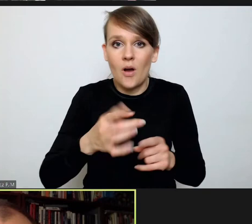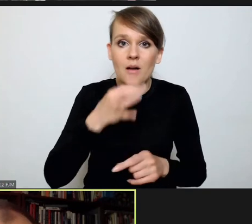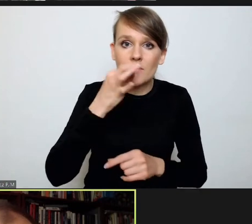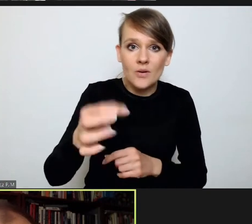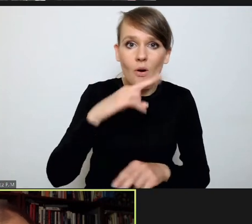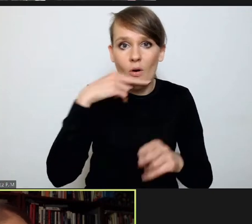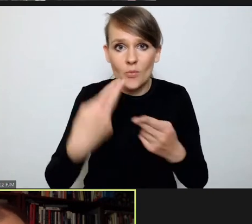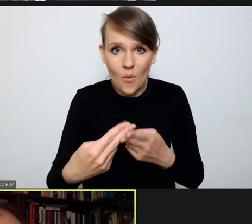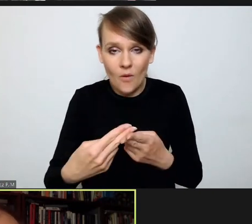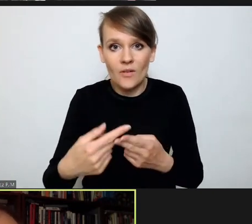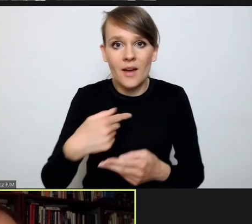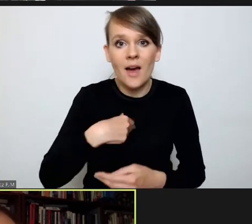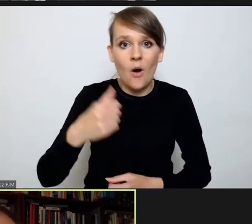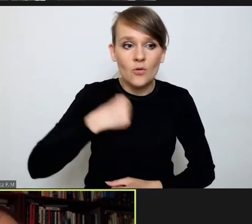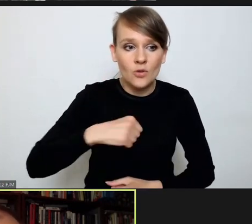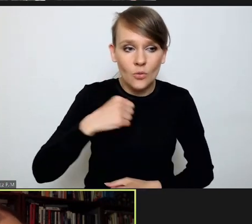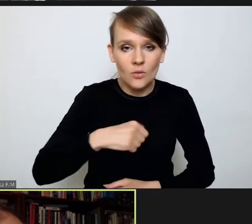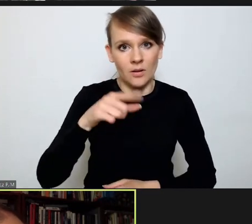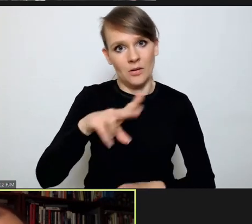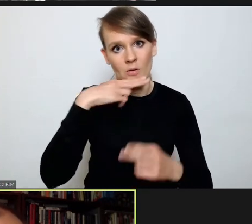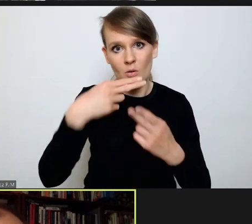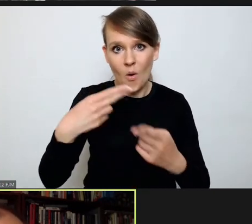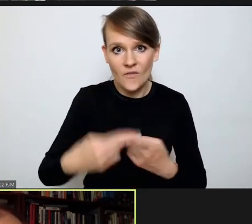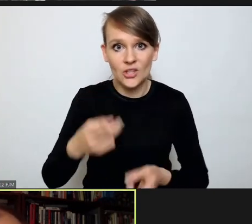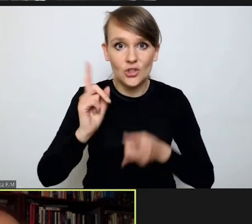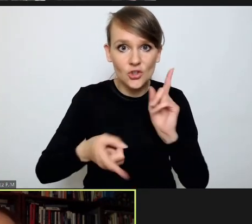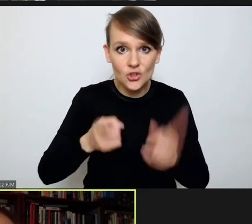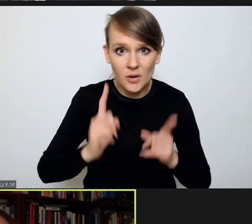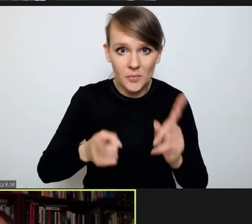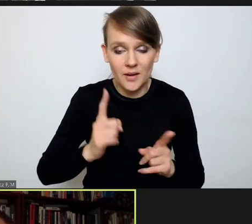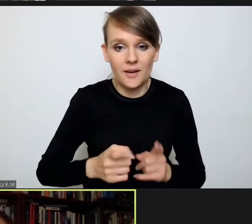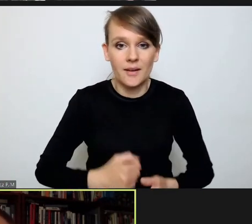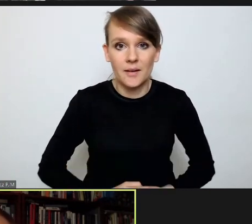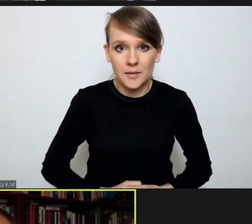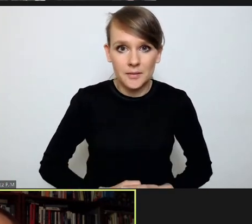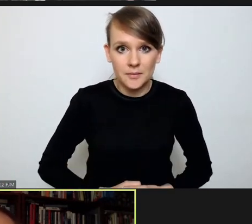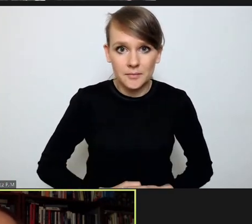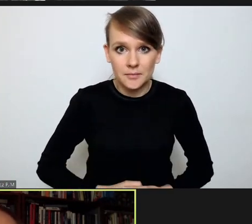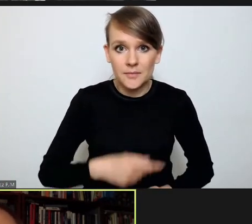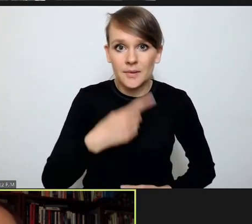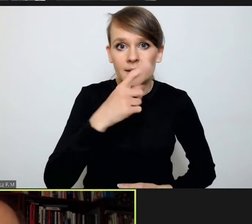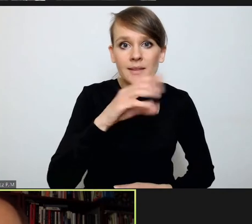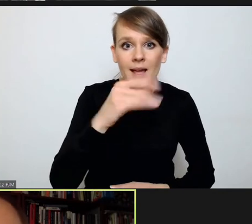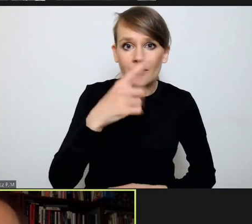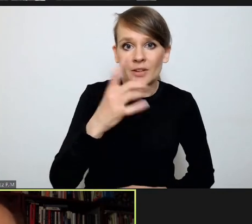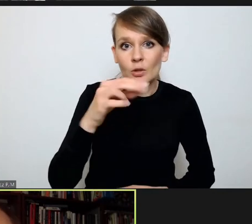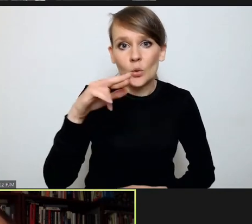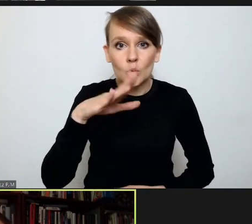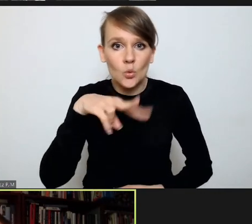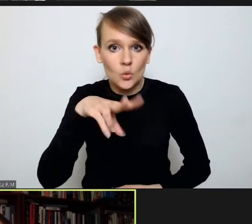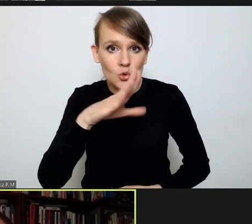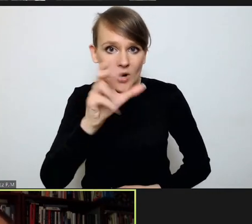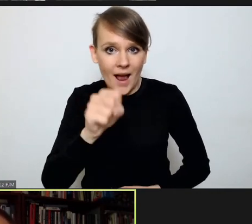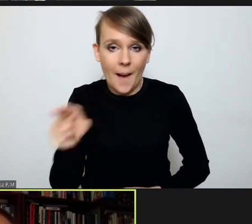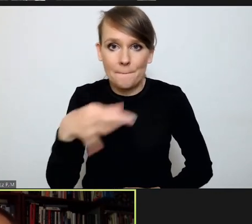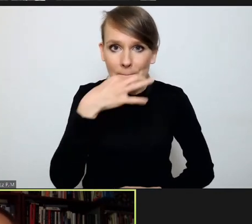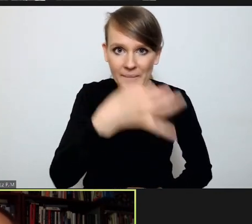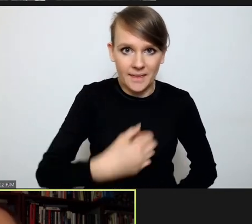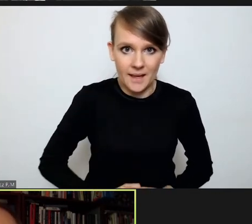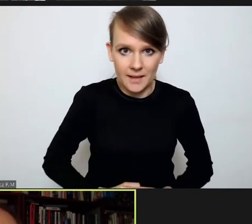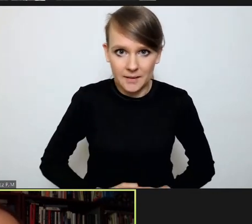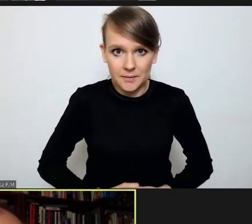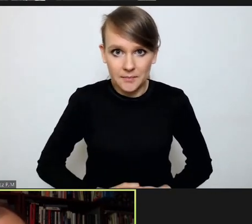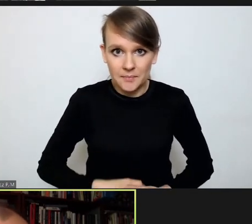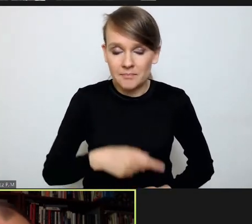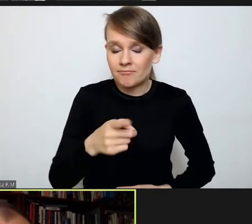oczekiwałbym takich odpowiedzi w miarę takich szybkich i konkluzywnych. Pan Dawid Gruszka pyta nas tak. Niezwykle